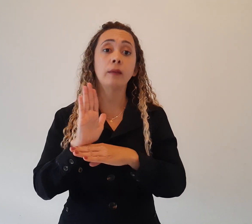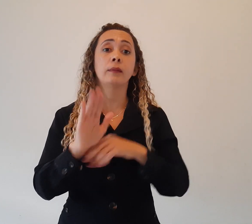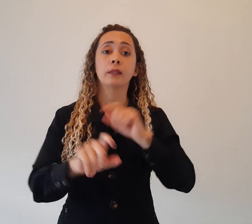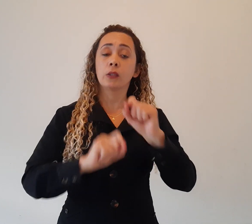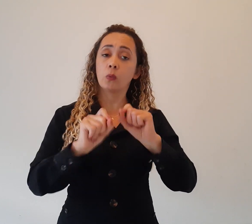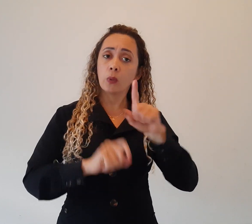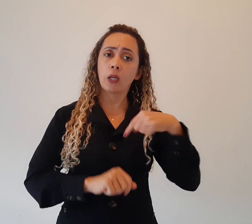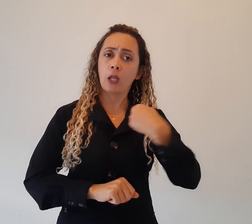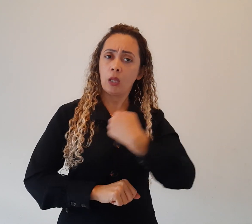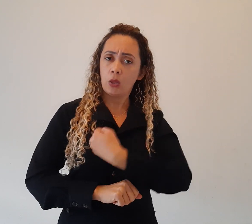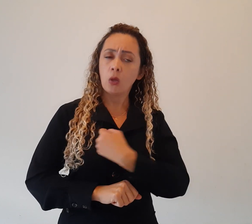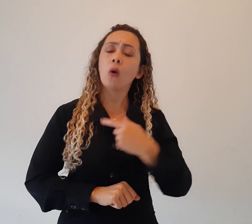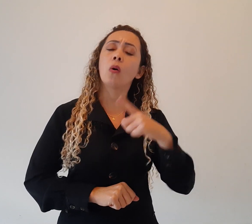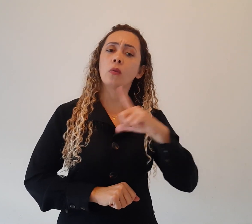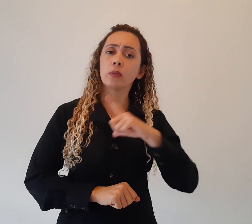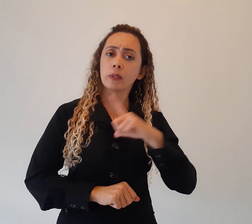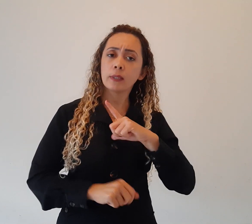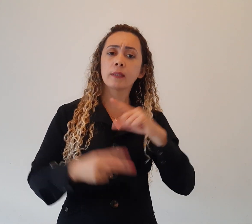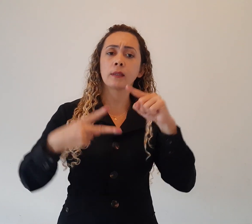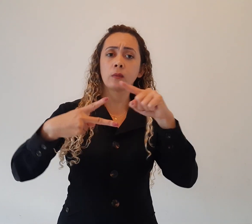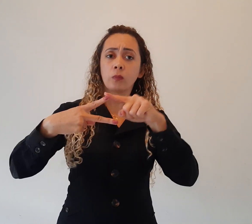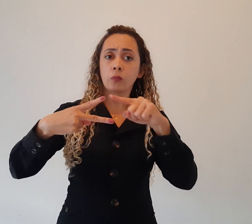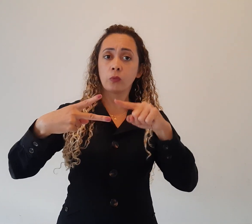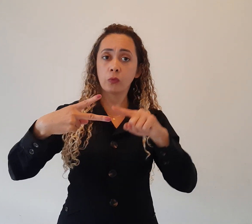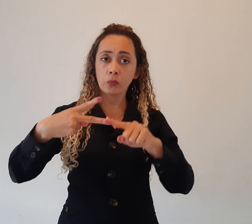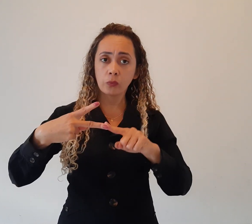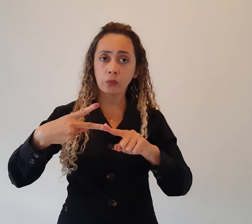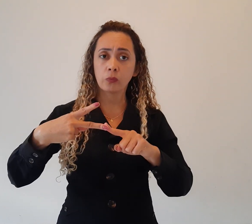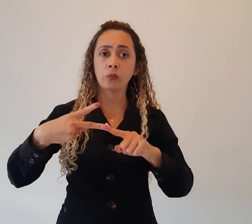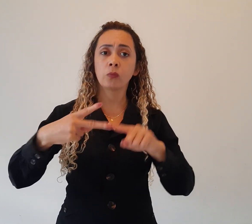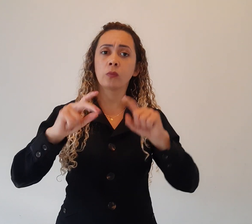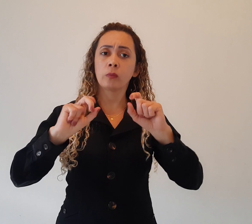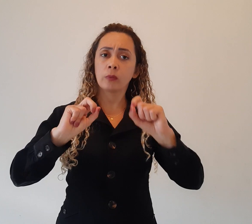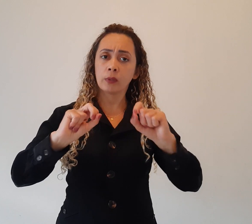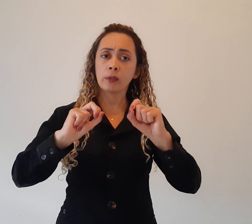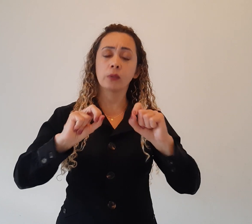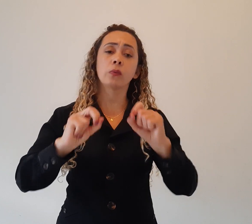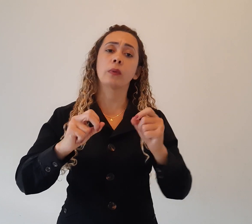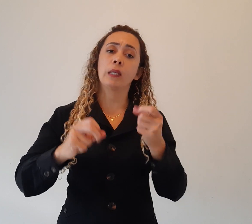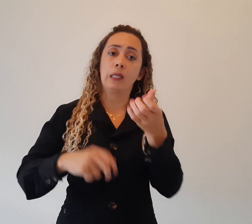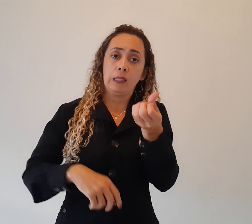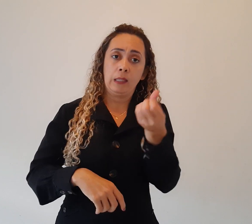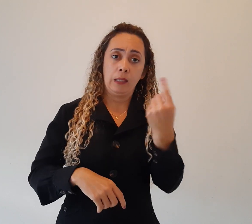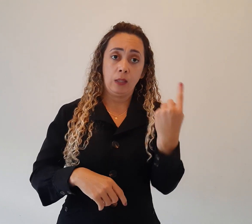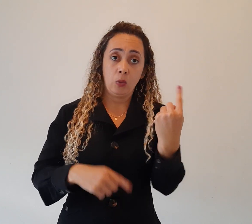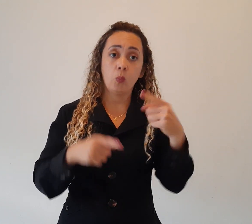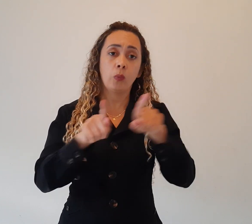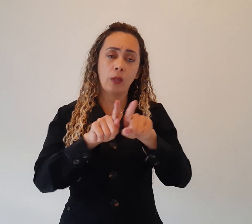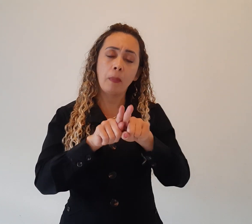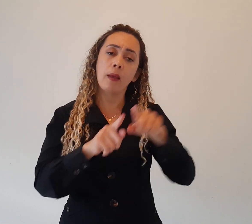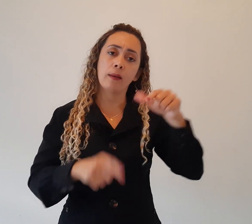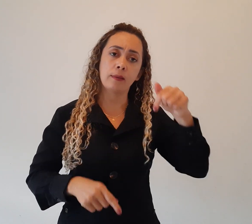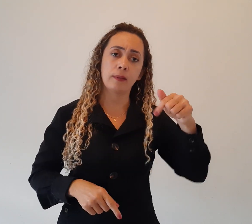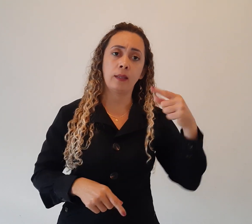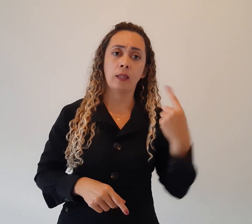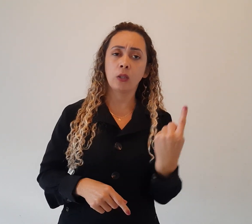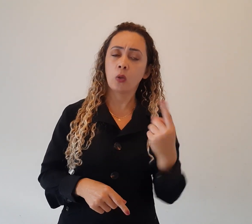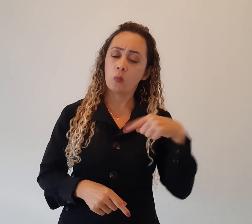tem duas antecessoras, que gente tem na Lei de 61 e a Lei de 71. Então, nós vamos estudar, vamos ver como os apontos